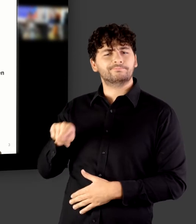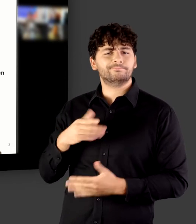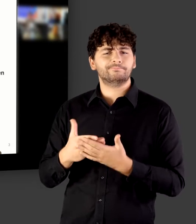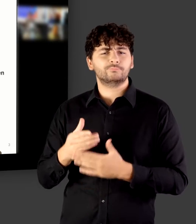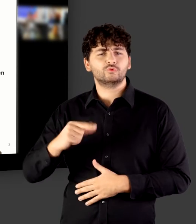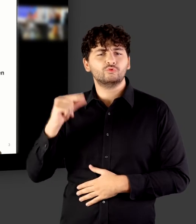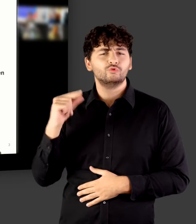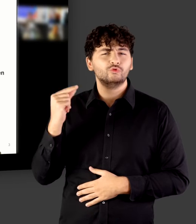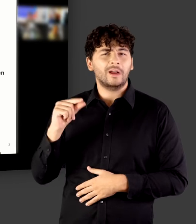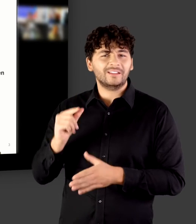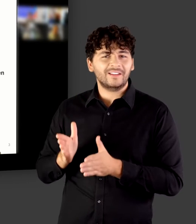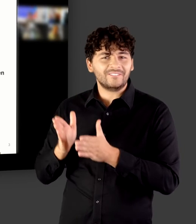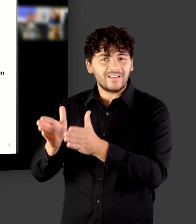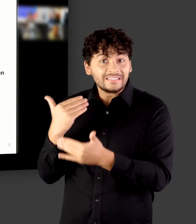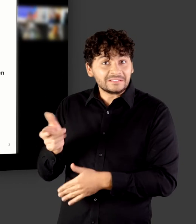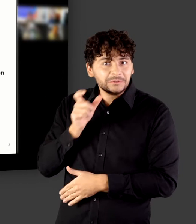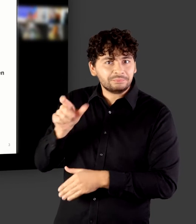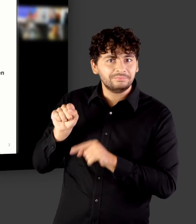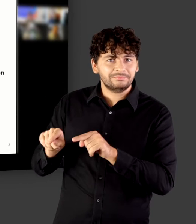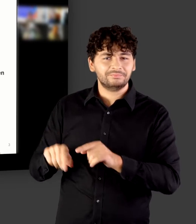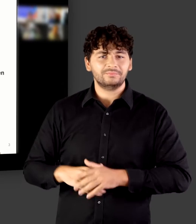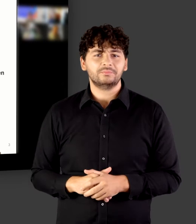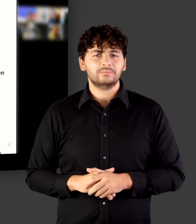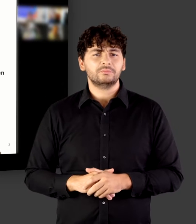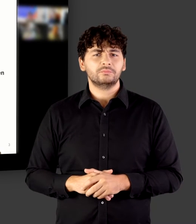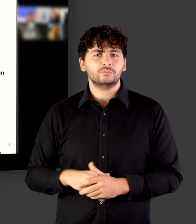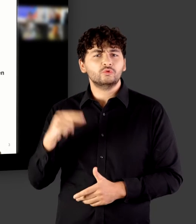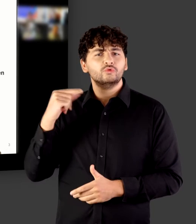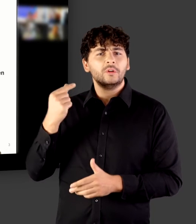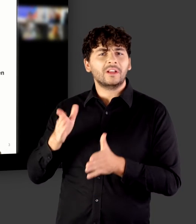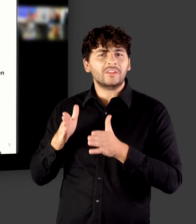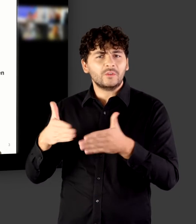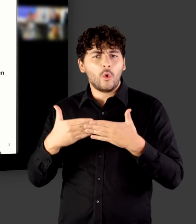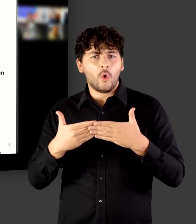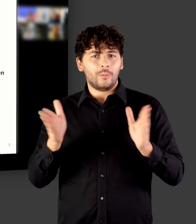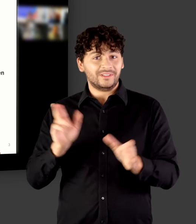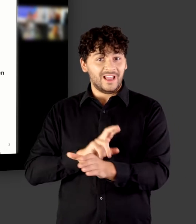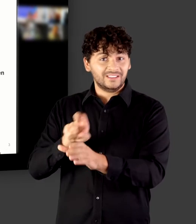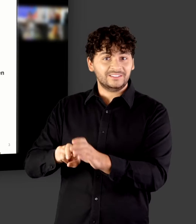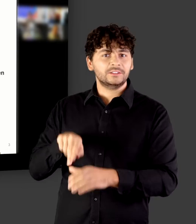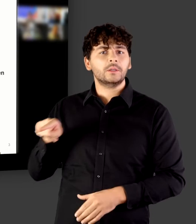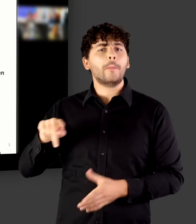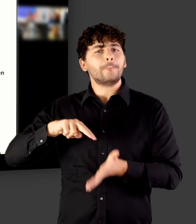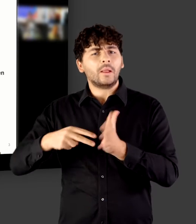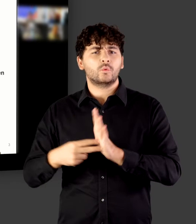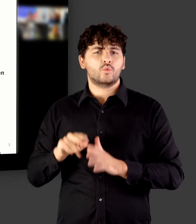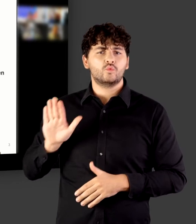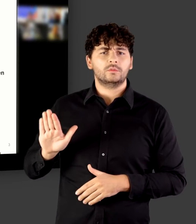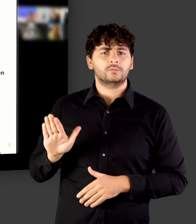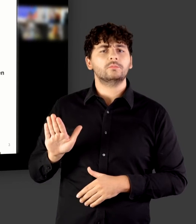den grünen Weg. Der grüne Weg des Open Access Publizierens ist die Methode sozusagen, um Open Access zu